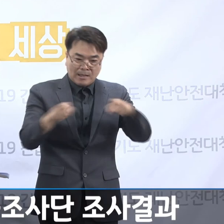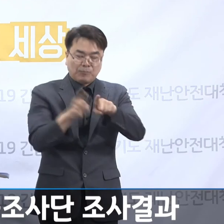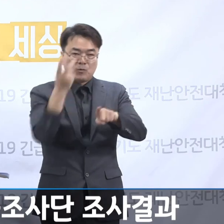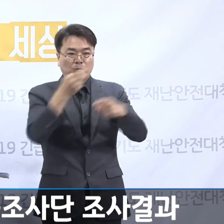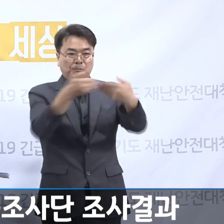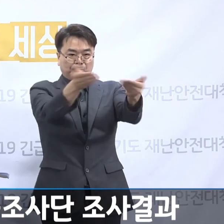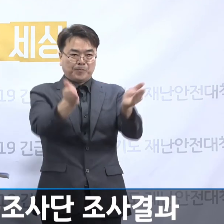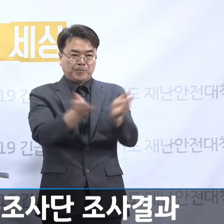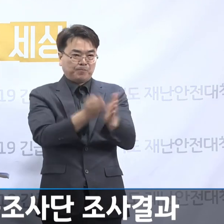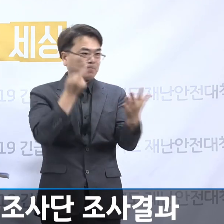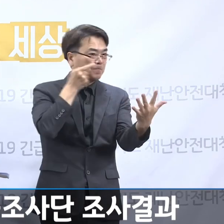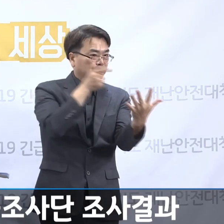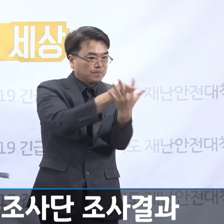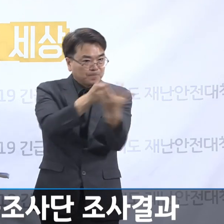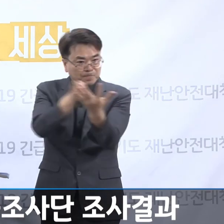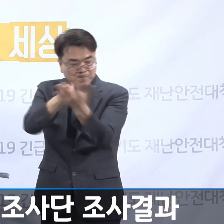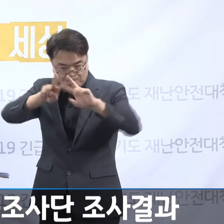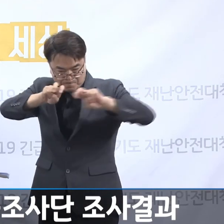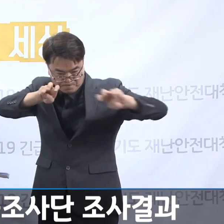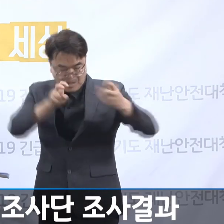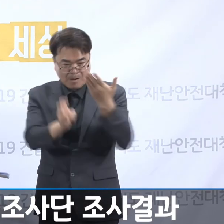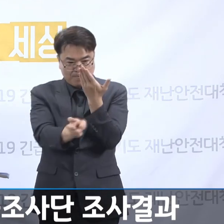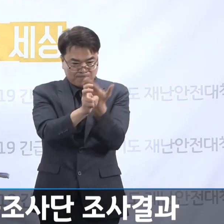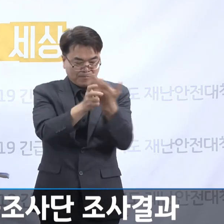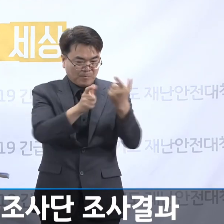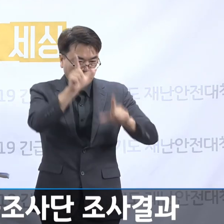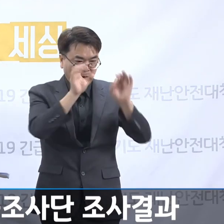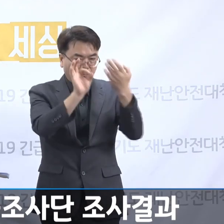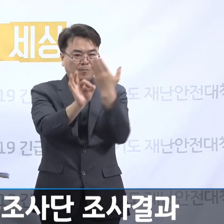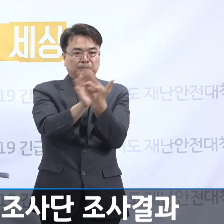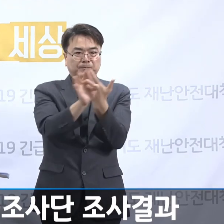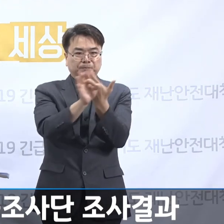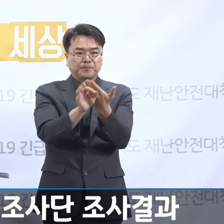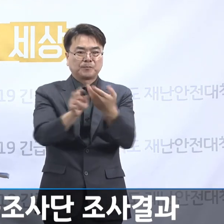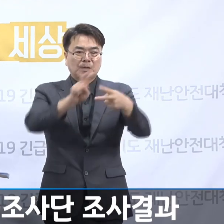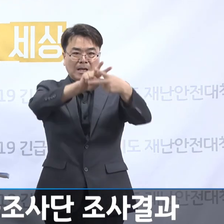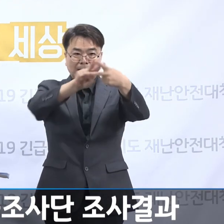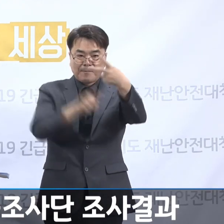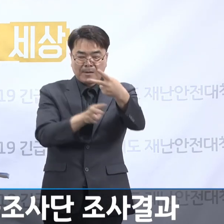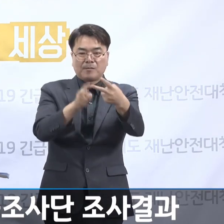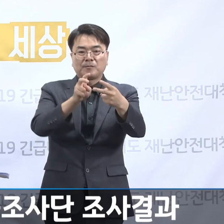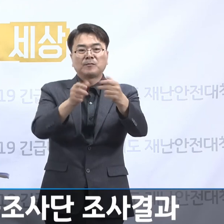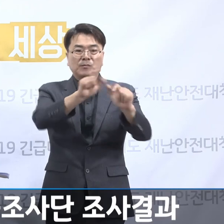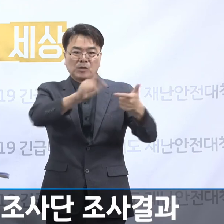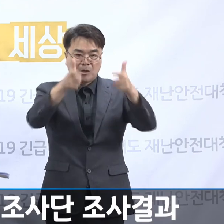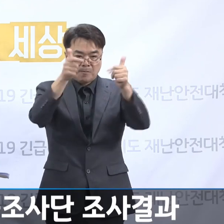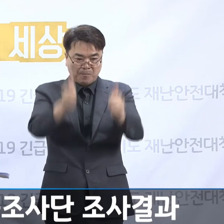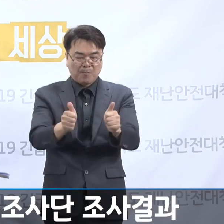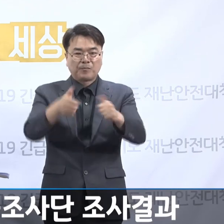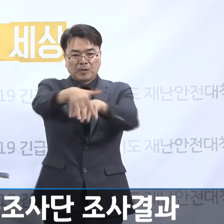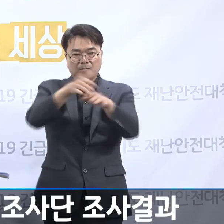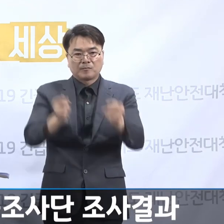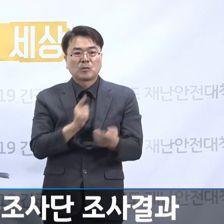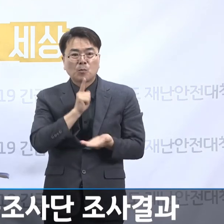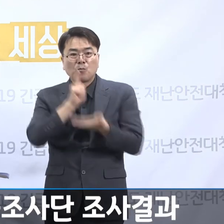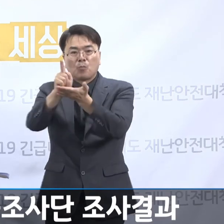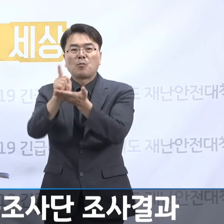법인이나 시설의 여러 법령 위반 행위 등은 사법기관의 수사를 통해 더욱 명백하게 밝혀질 것입니다.